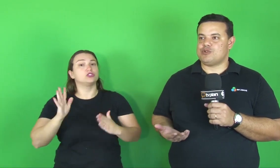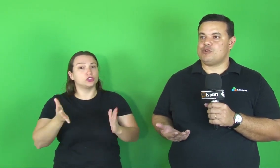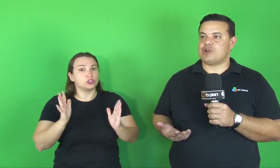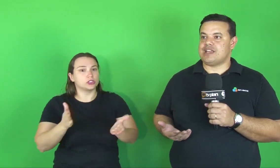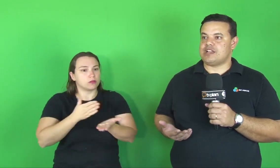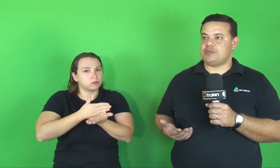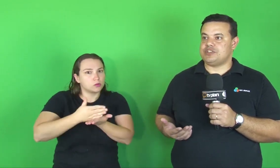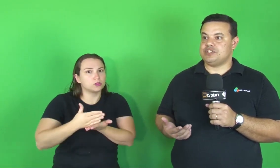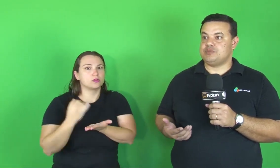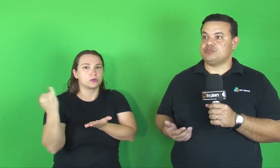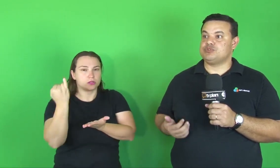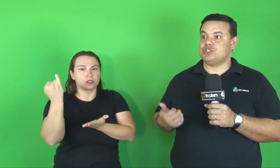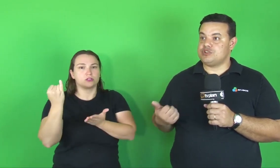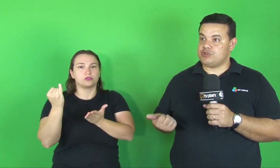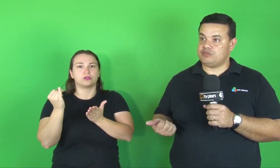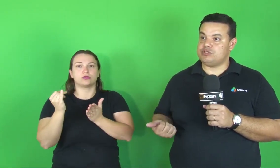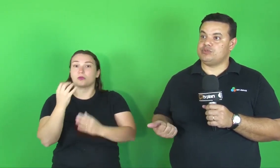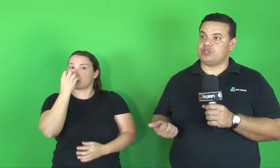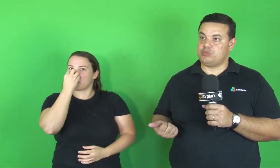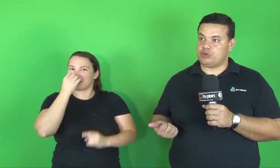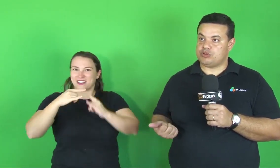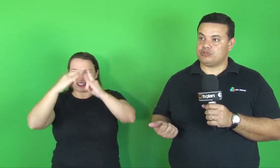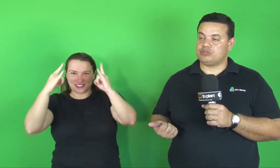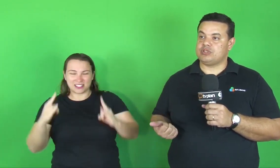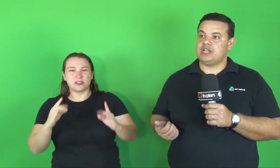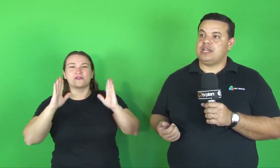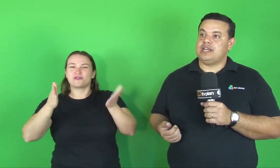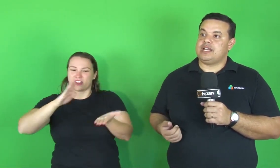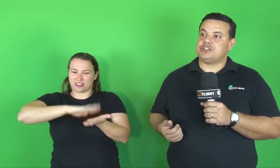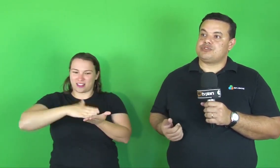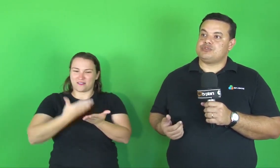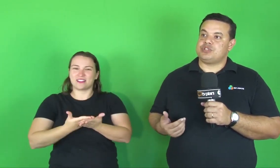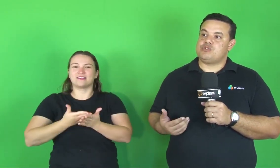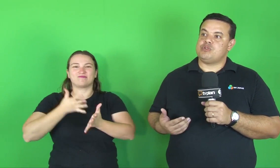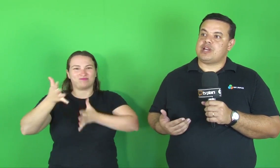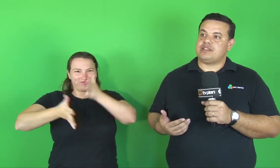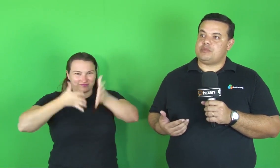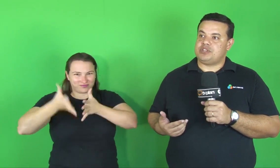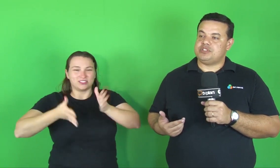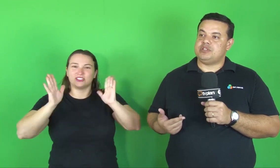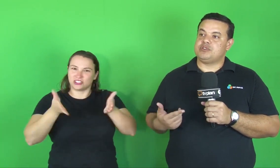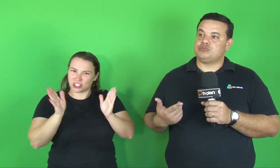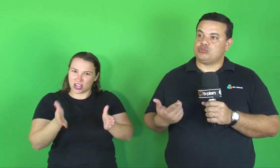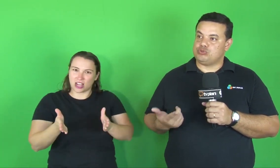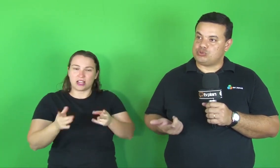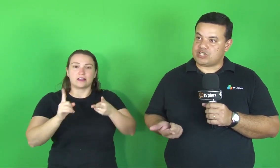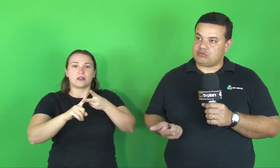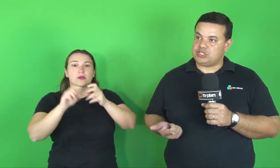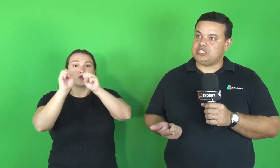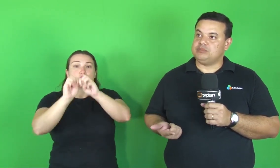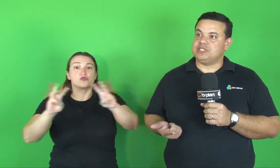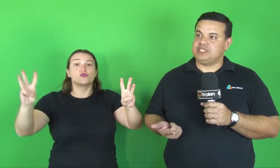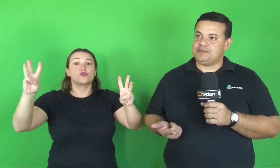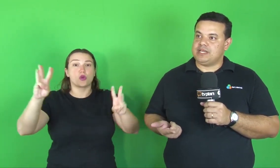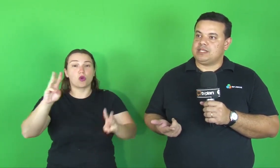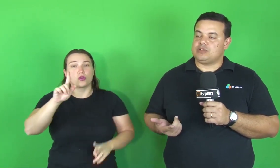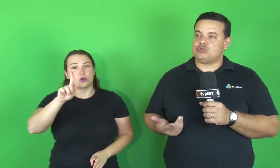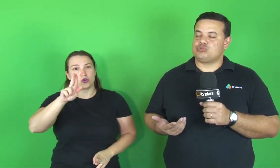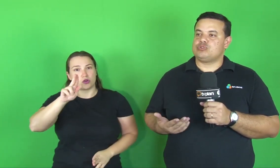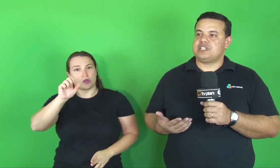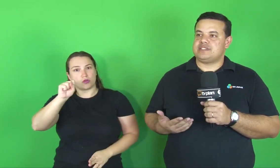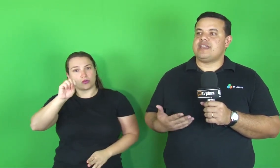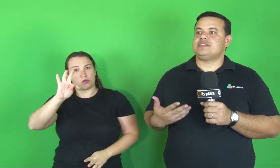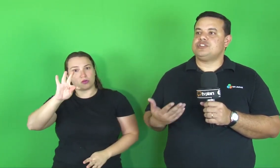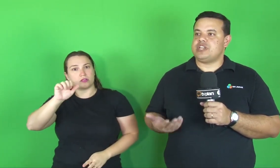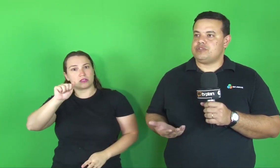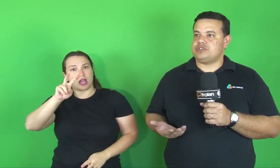A gente conseguiu colocar a intérprete de Libras no circo que visitou aqui em Poços. A gente conseguiu colocar a intérprete de Libras no show do Gustavo Lima. Então,